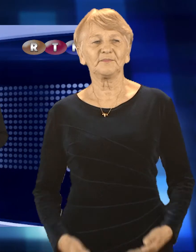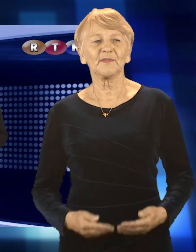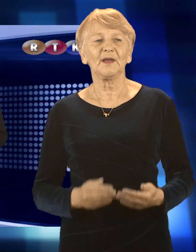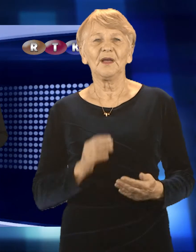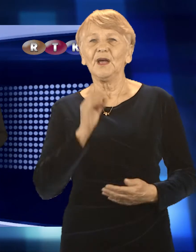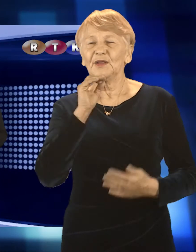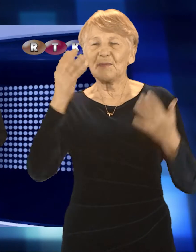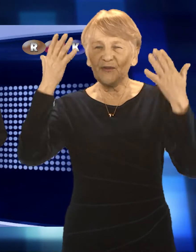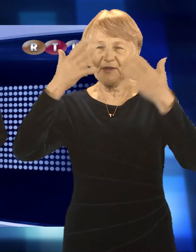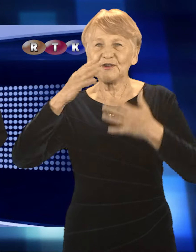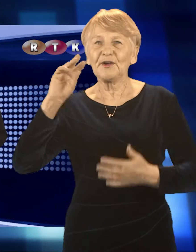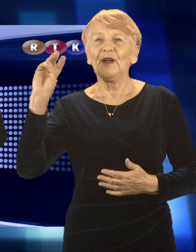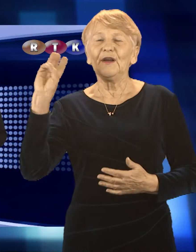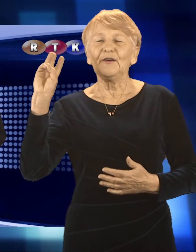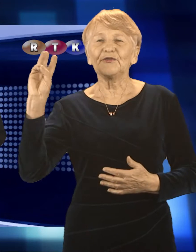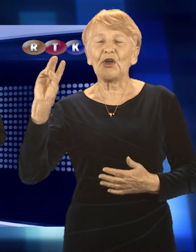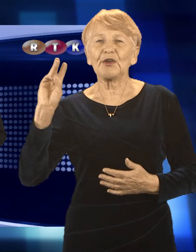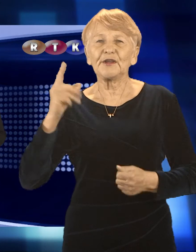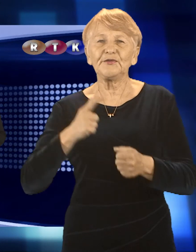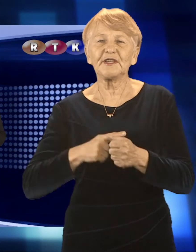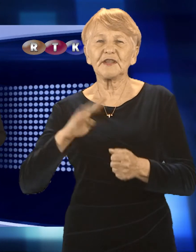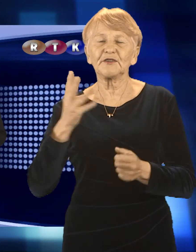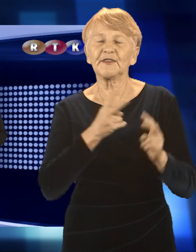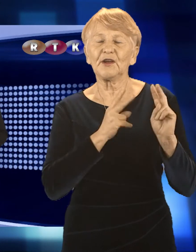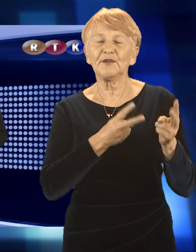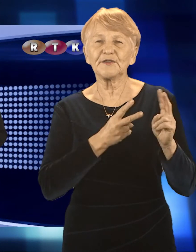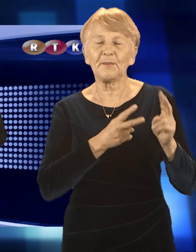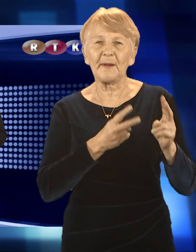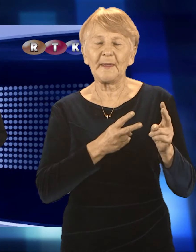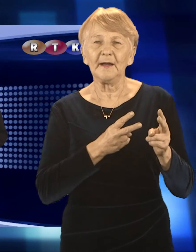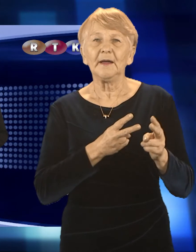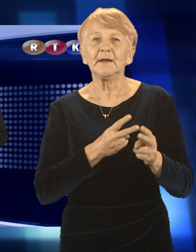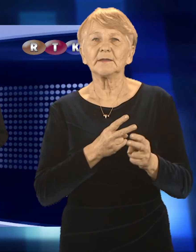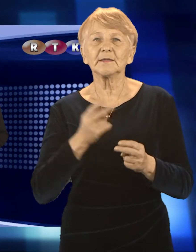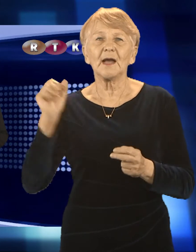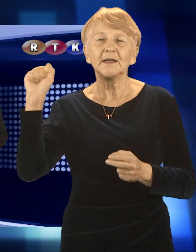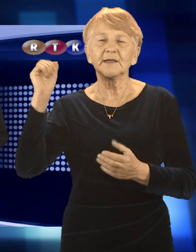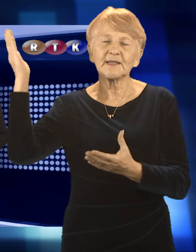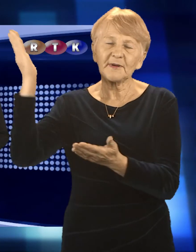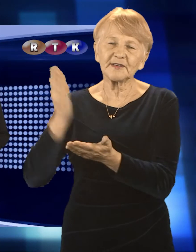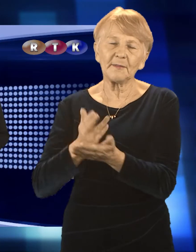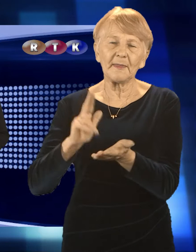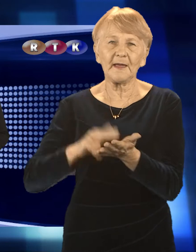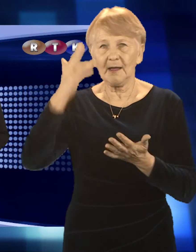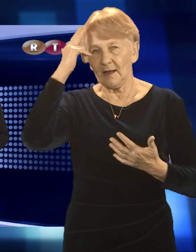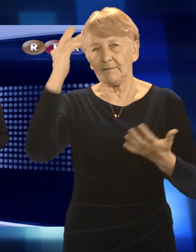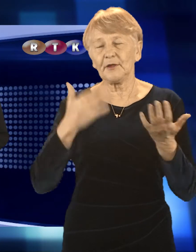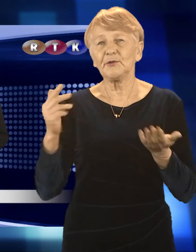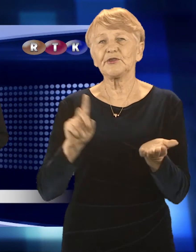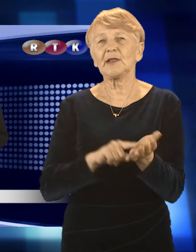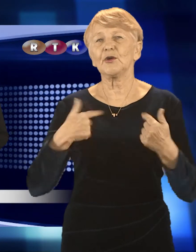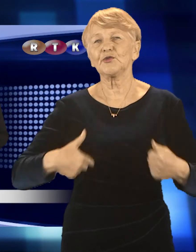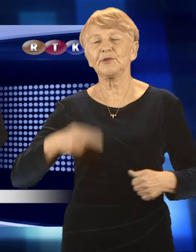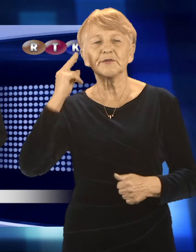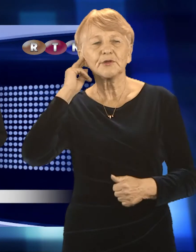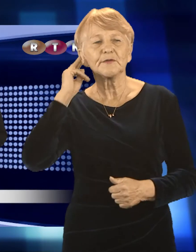Dobry wieczór, witam Państwa we wtorek, 24 listopada. Joanna Indraszczyk-Kałwak, zaczynamy wiadomości dla niesłyszących.